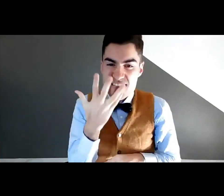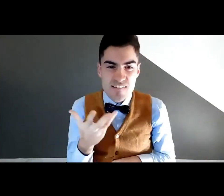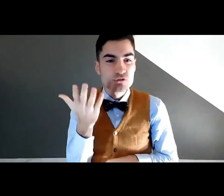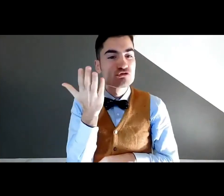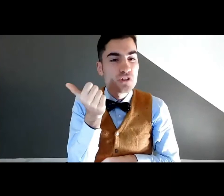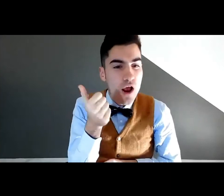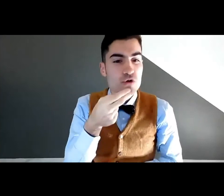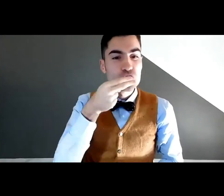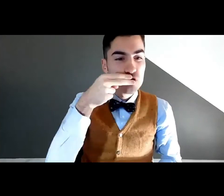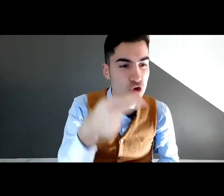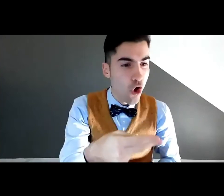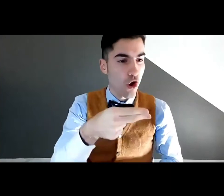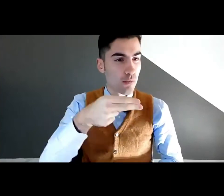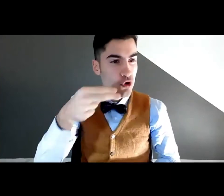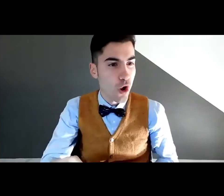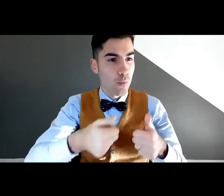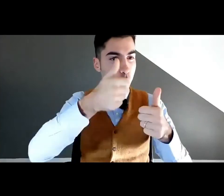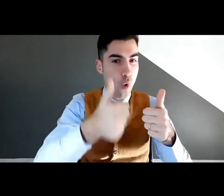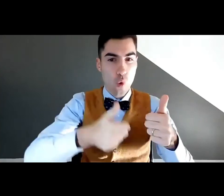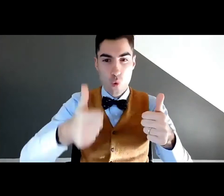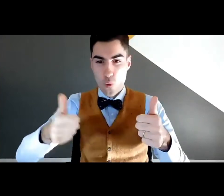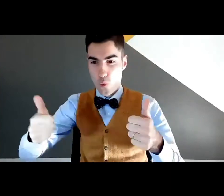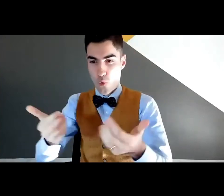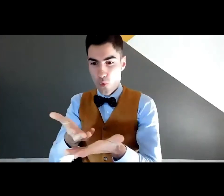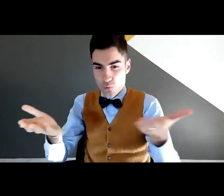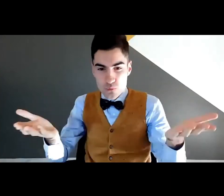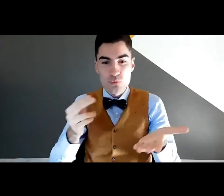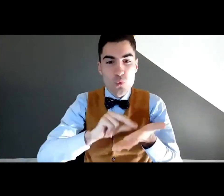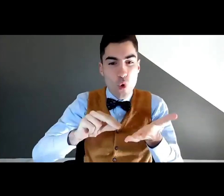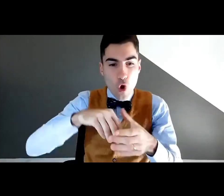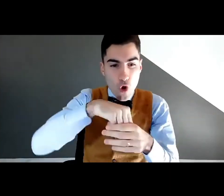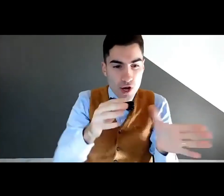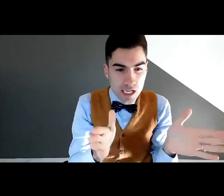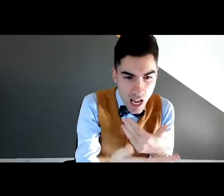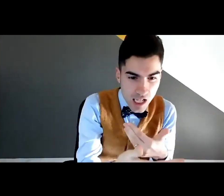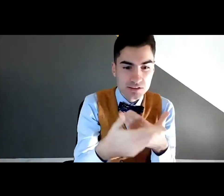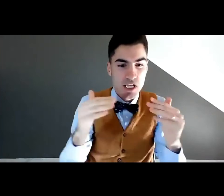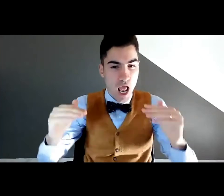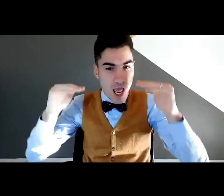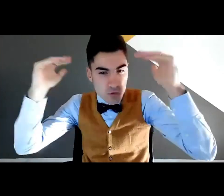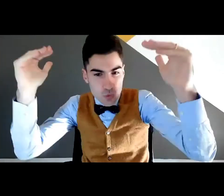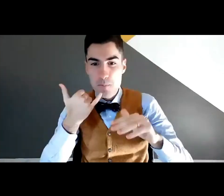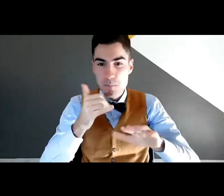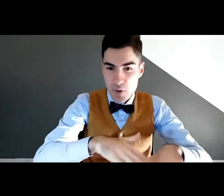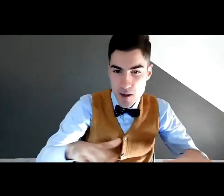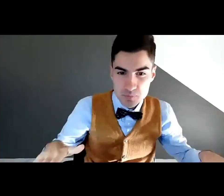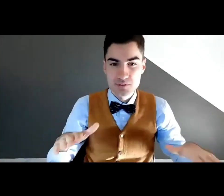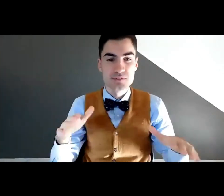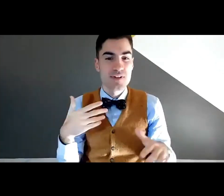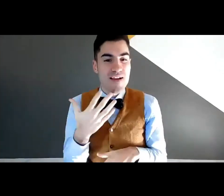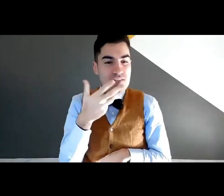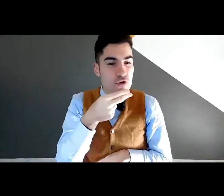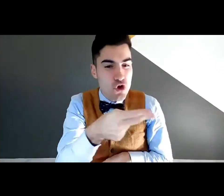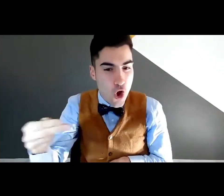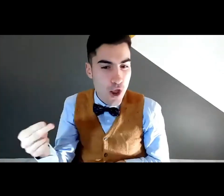Ciao a tutti. Vorrei dire ciao a ognuno di voi, ad ogni classe presente,